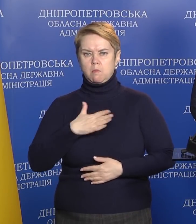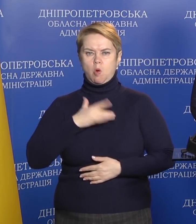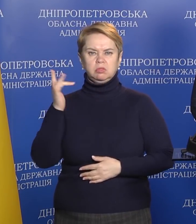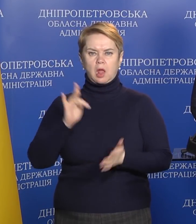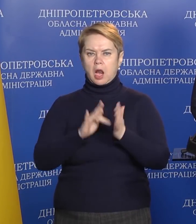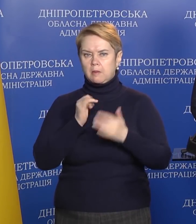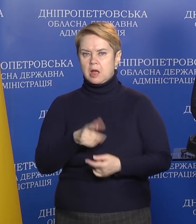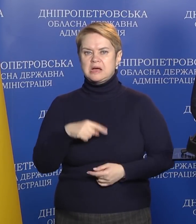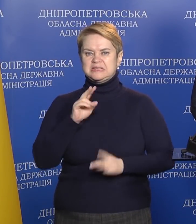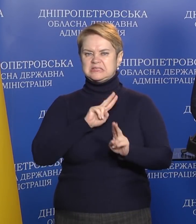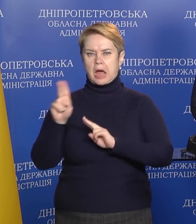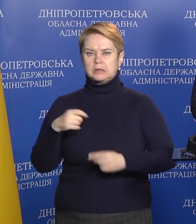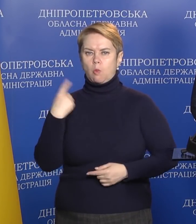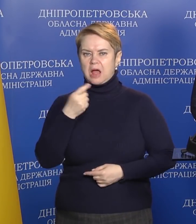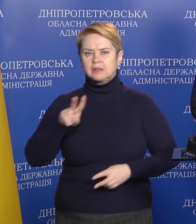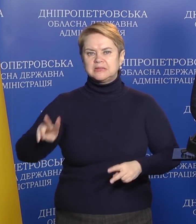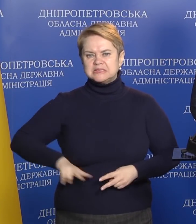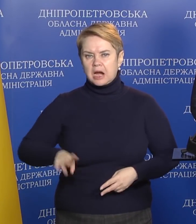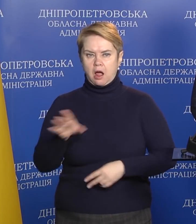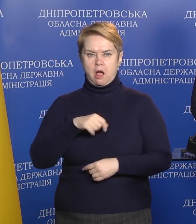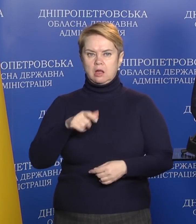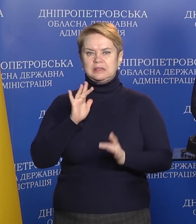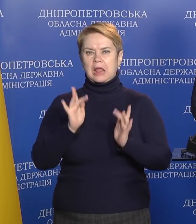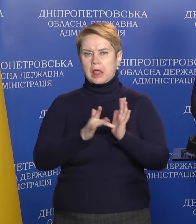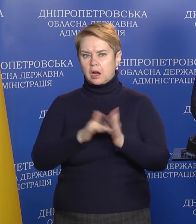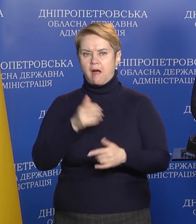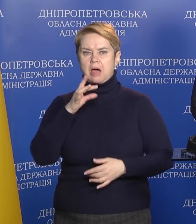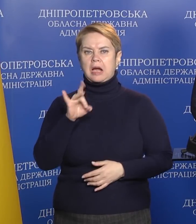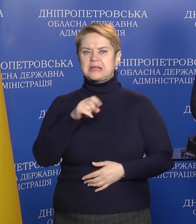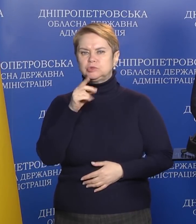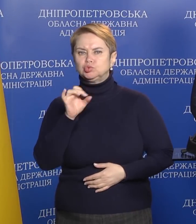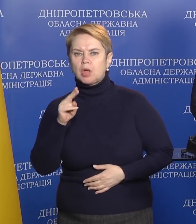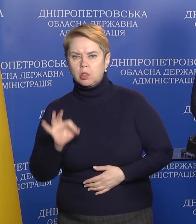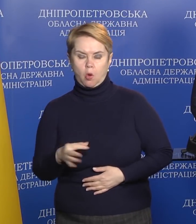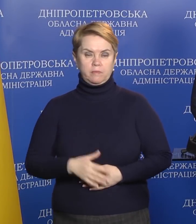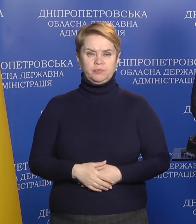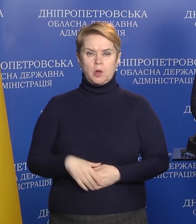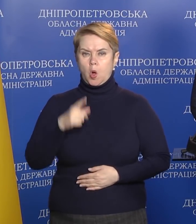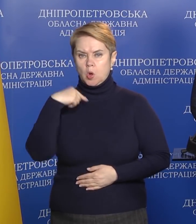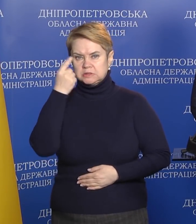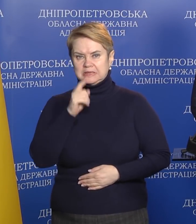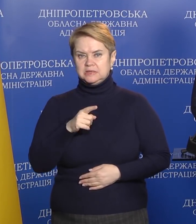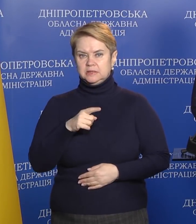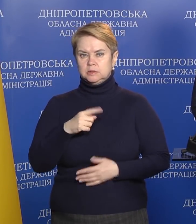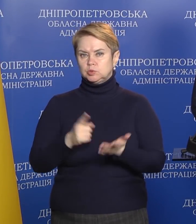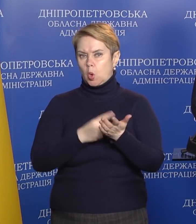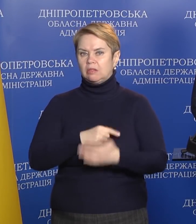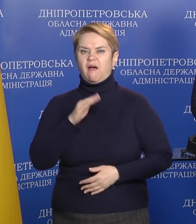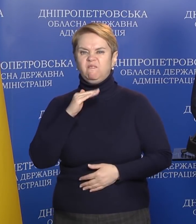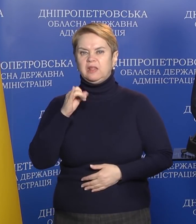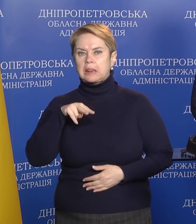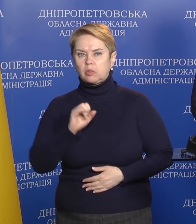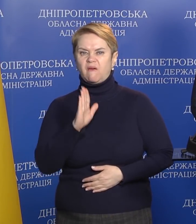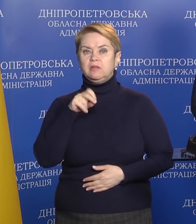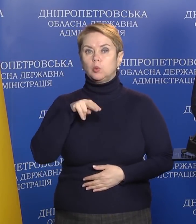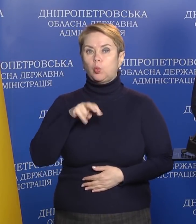телеграм-канал, сайт обласної державної адміністрації, телеграм-канал Валентина Різніченка, особиста сторінка Філатова,